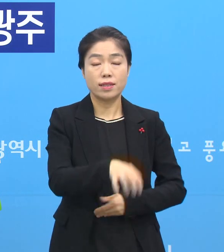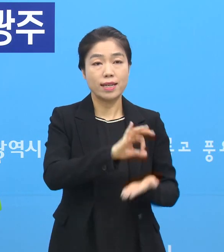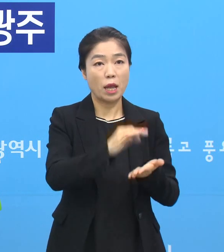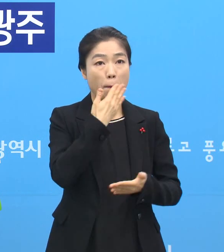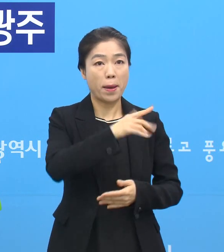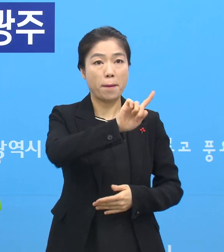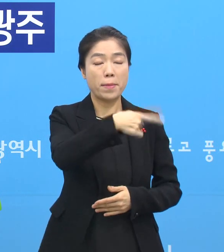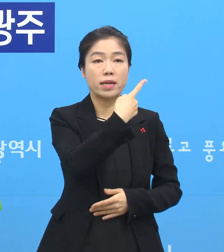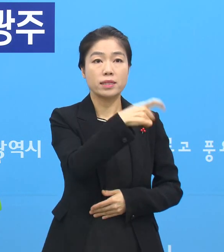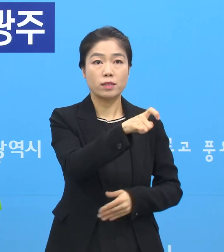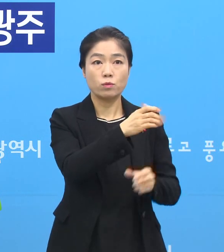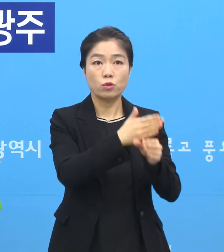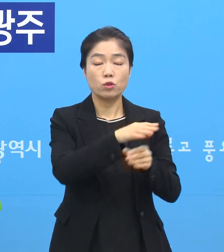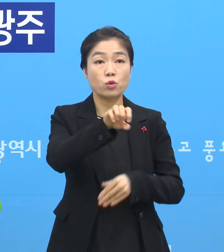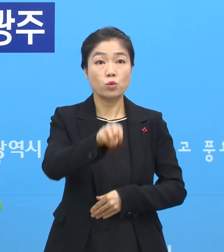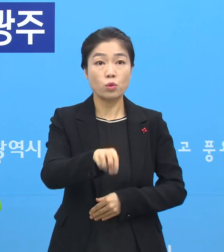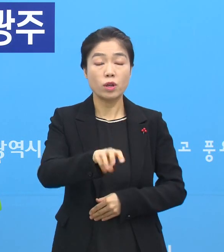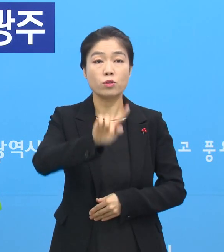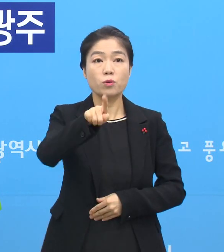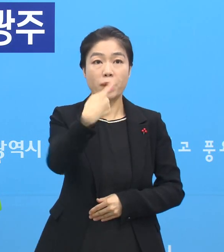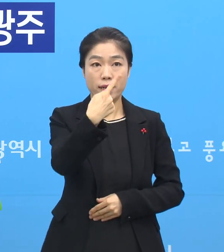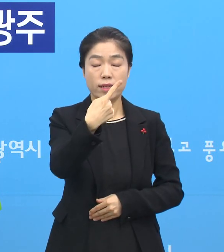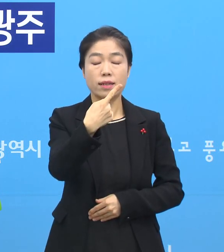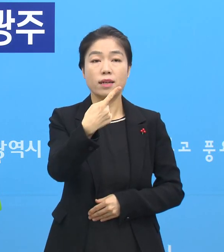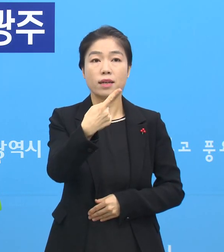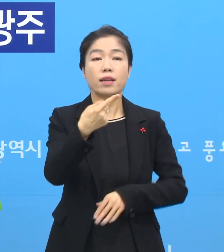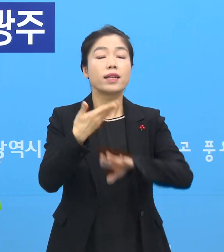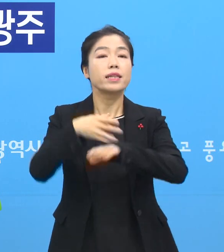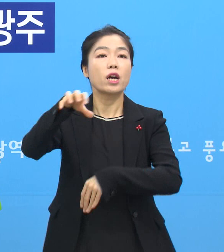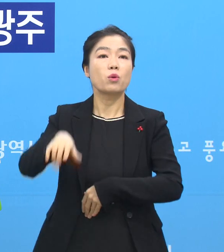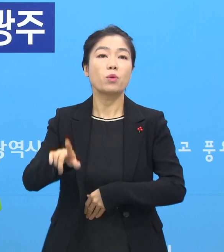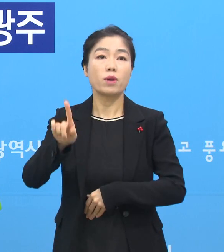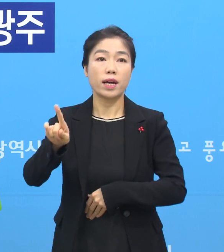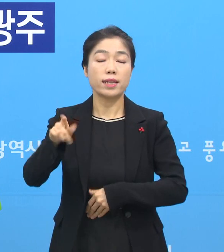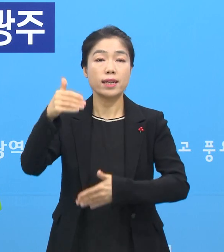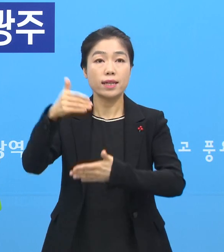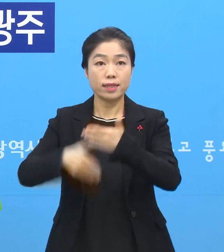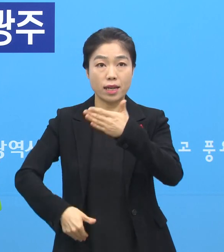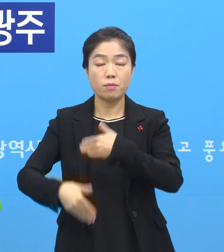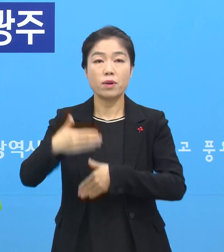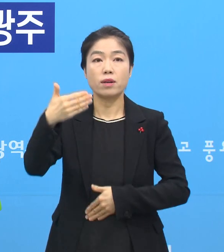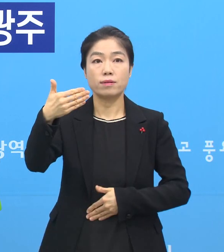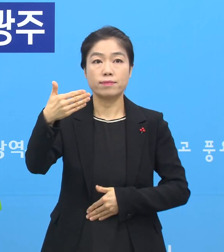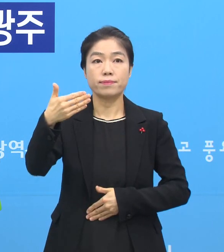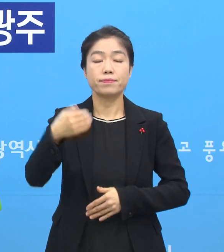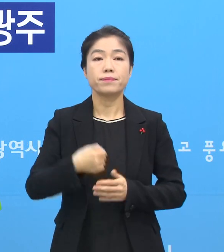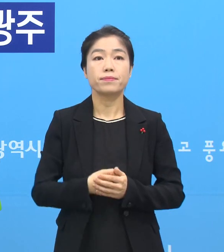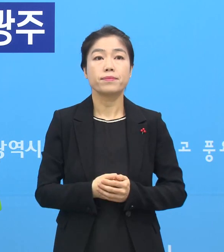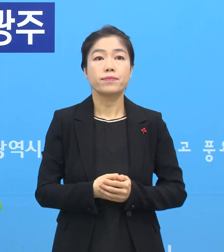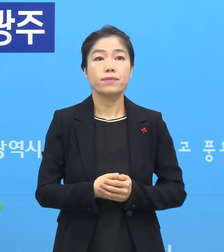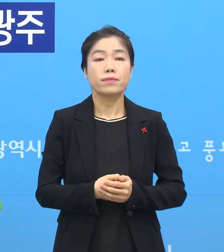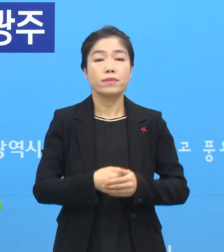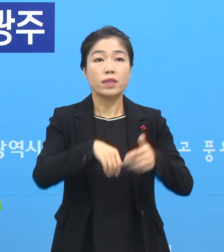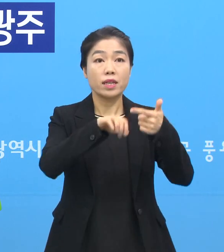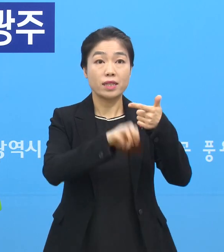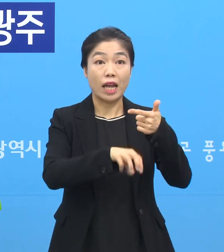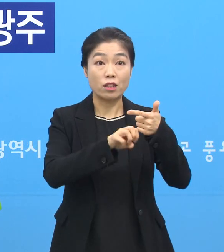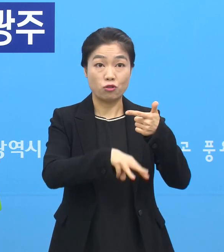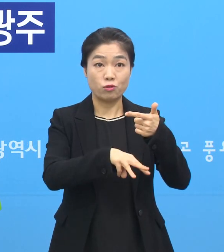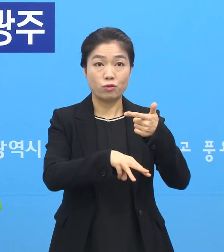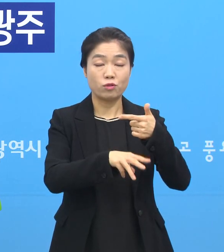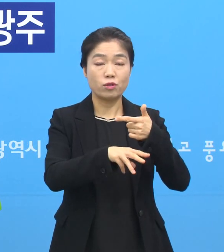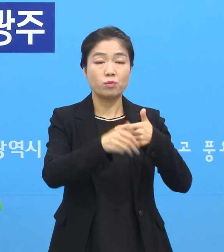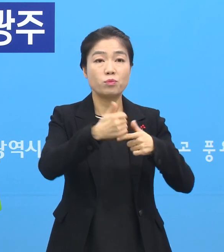가용병상 110병상 중 광주 환자 100명입니다. 타시도 환자 1명으로 잔여 병상 9병상입니다. 나주 환전에 있는